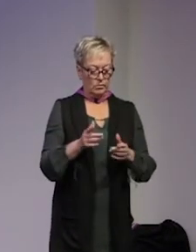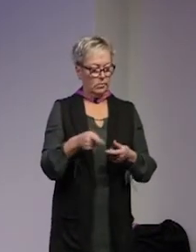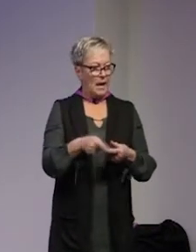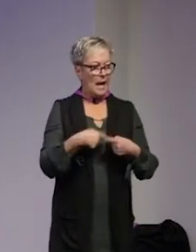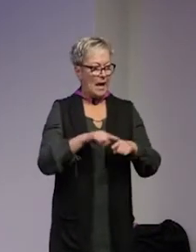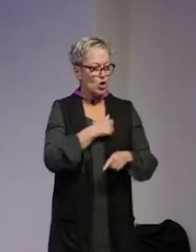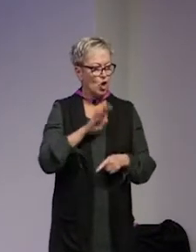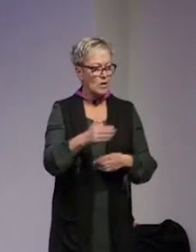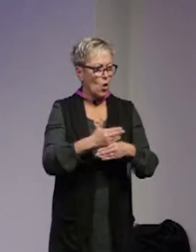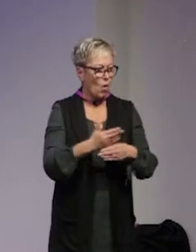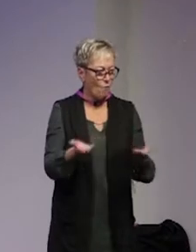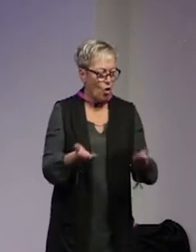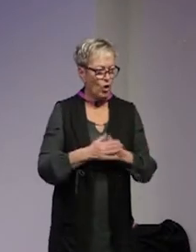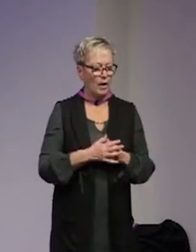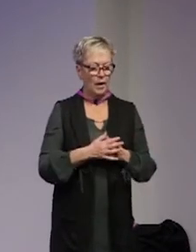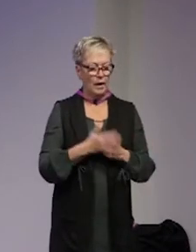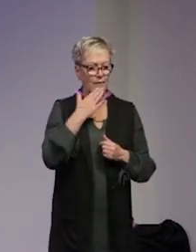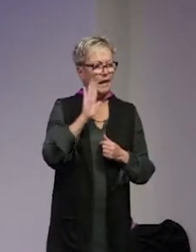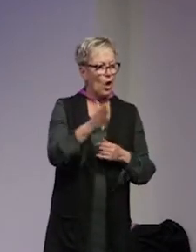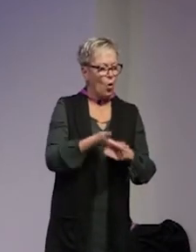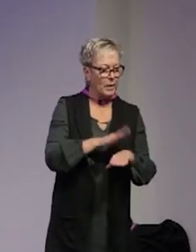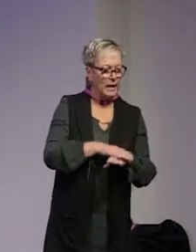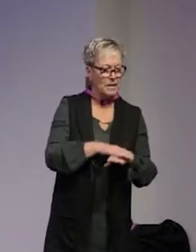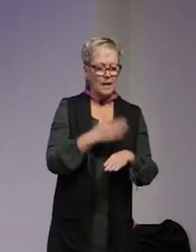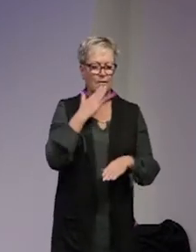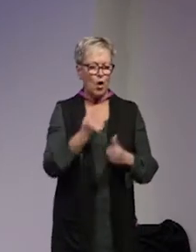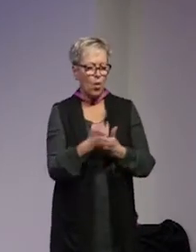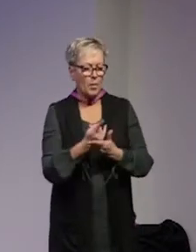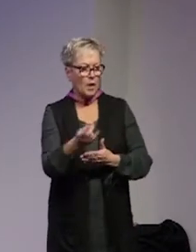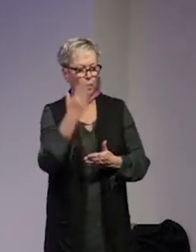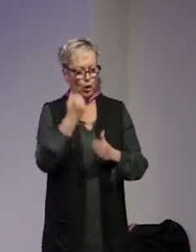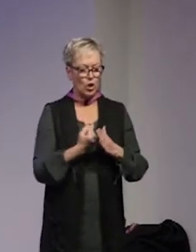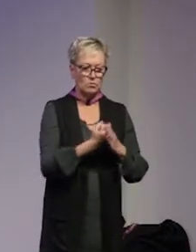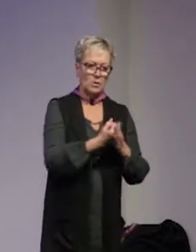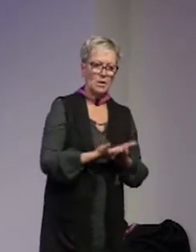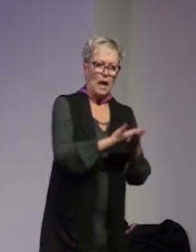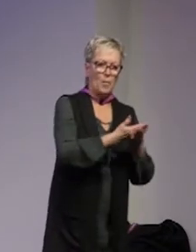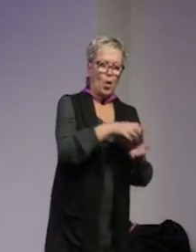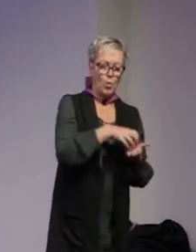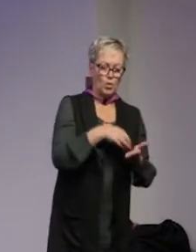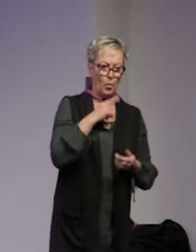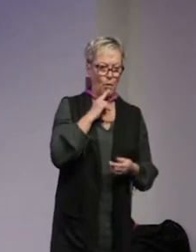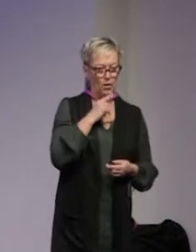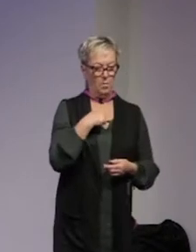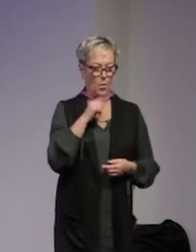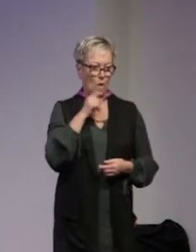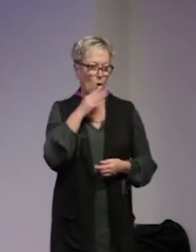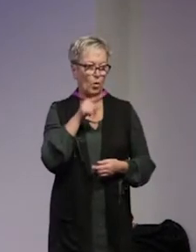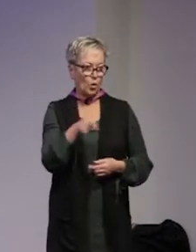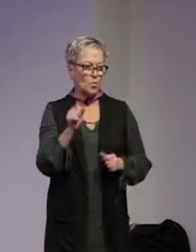roll vad har de för kompetens vad har de för resurser att stödja kommunerna i det här som man brukar prata om att de ska göra